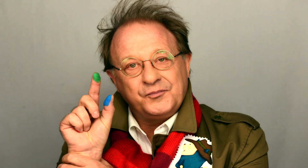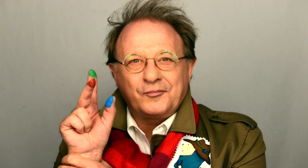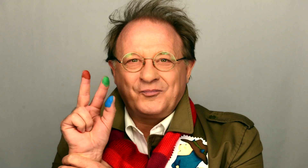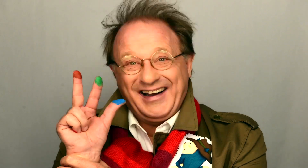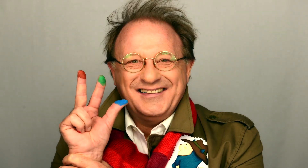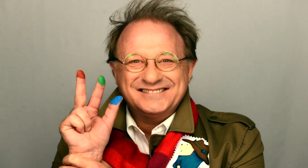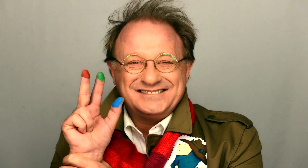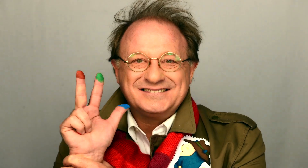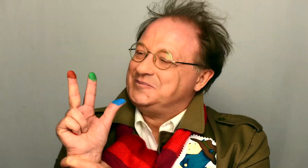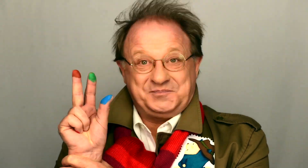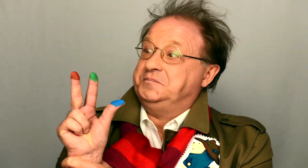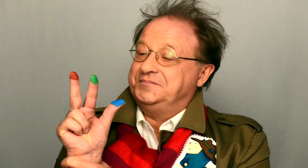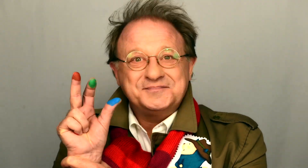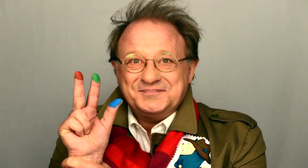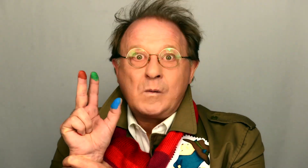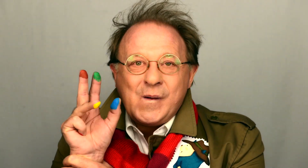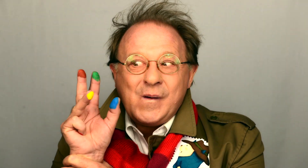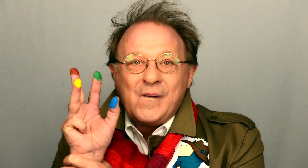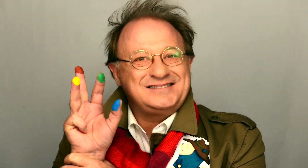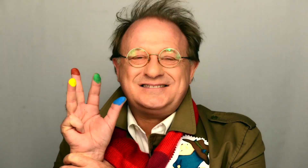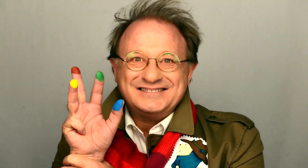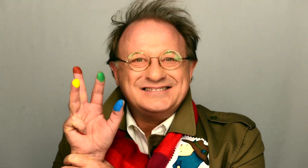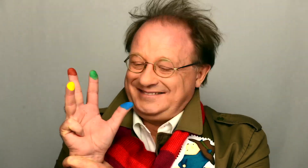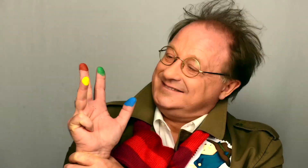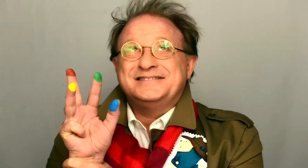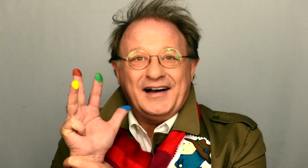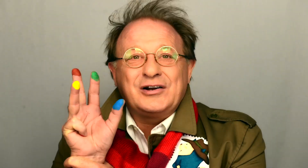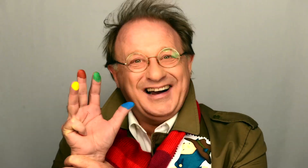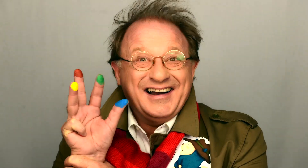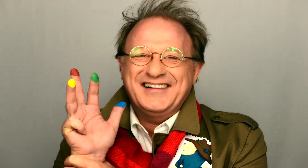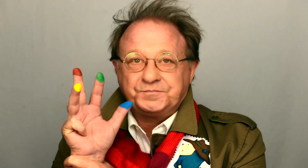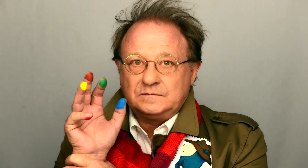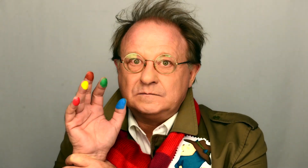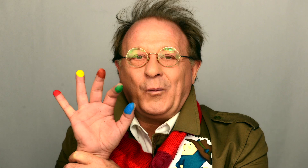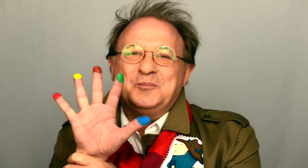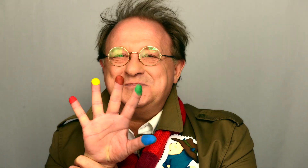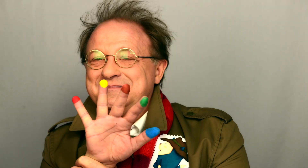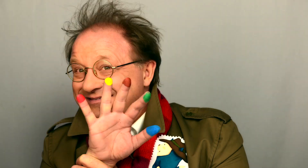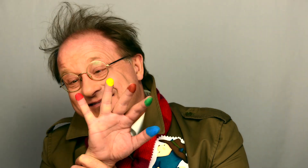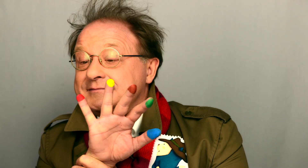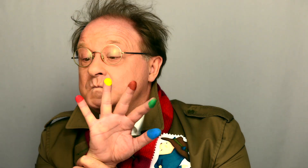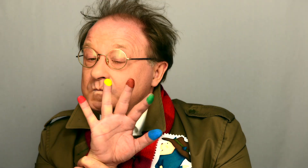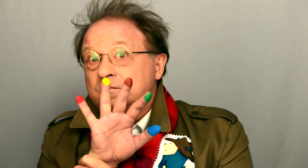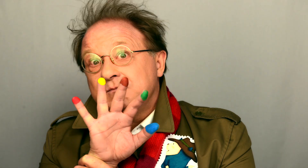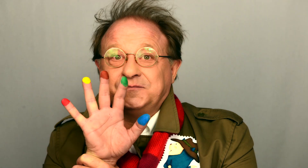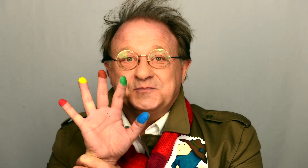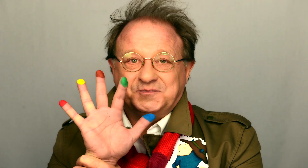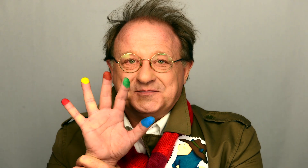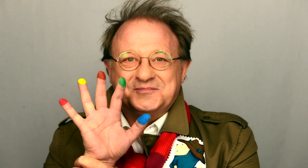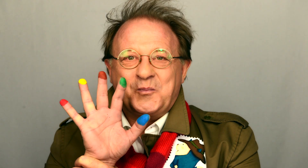Le majeur porte sa valise L'annulaire porte son manteau Et le tout petit dernier Lui ne